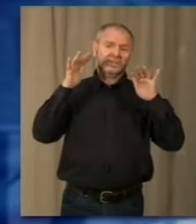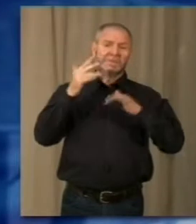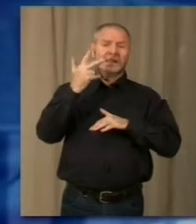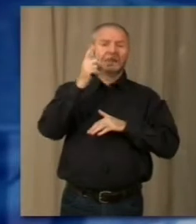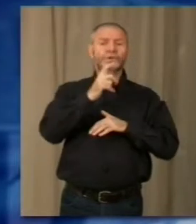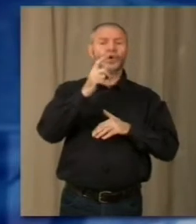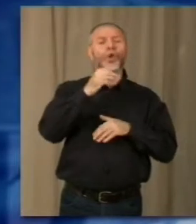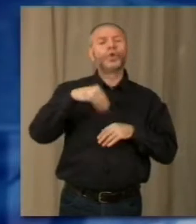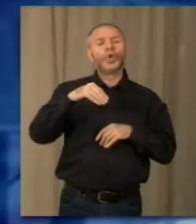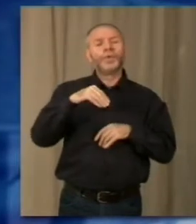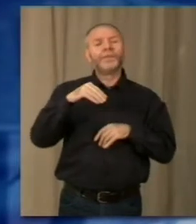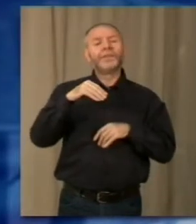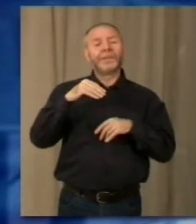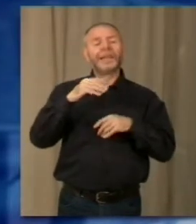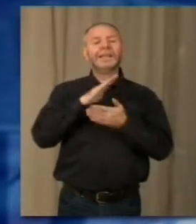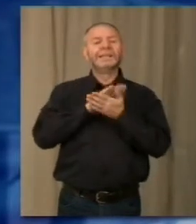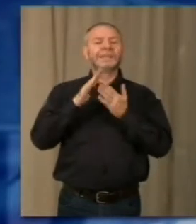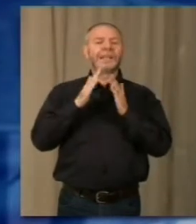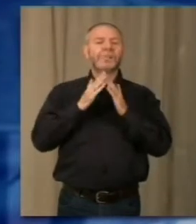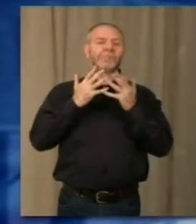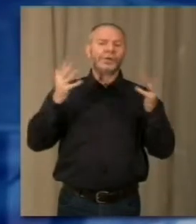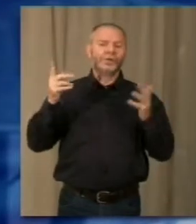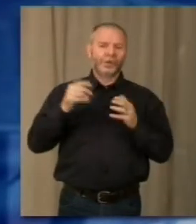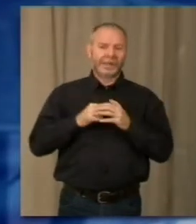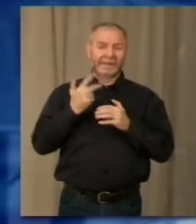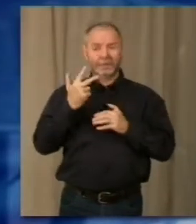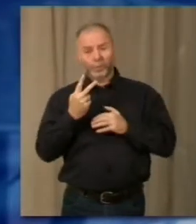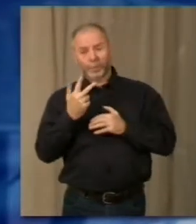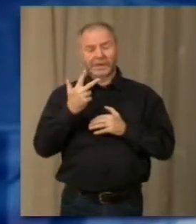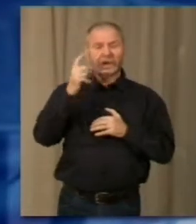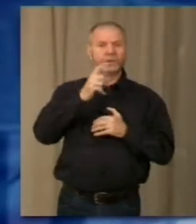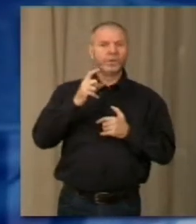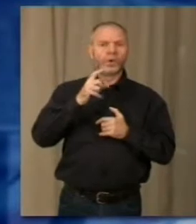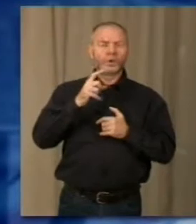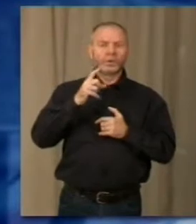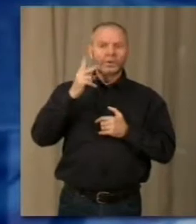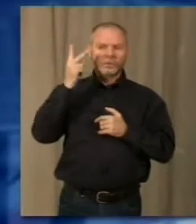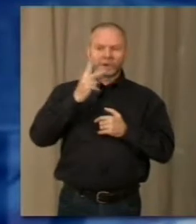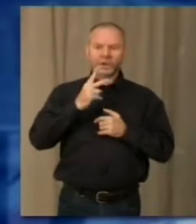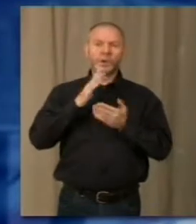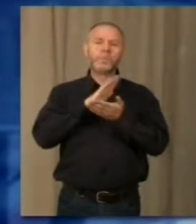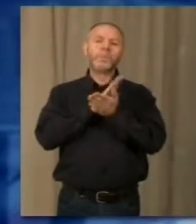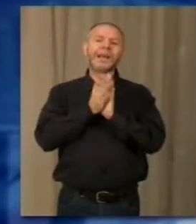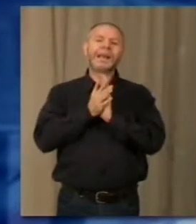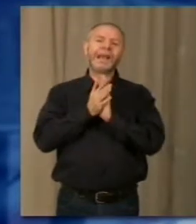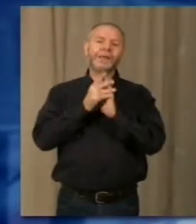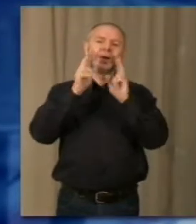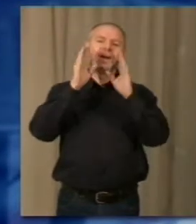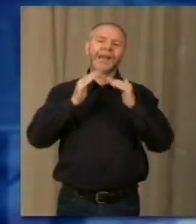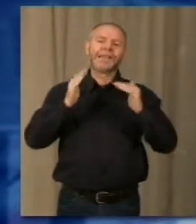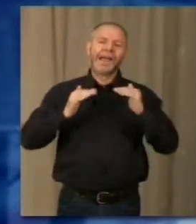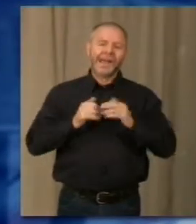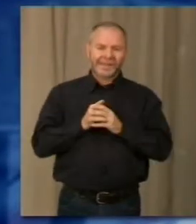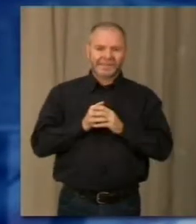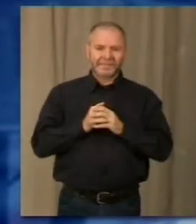giorni dei mercatini di Natale di Santa Maria Maggiore. Da due a tre giorni per una manifestazione che richiamerà migliaia di visitatori anche quest'anno.